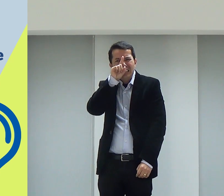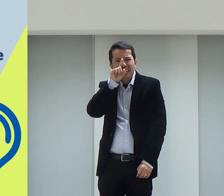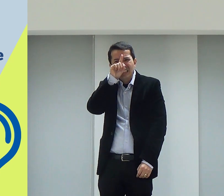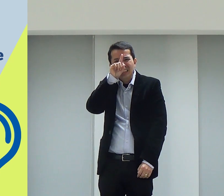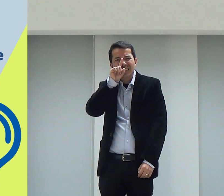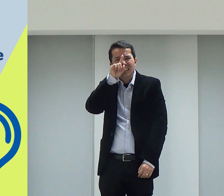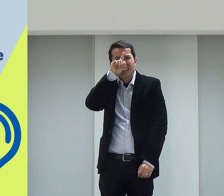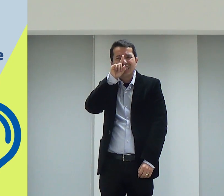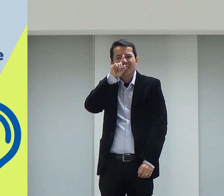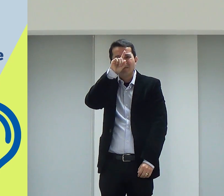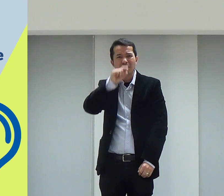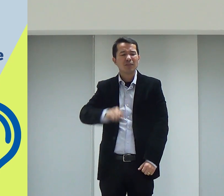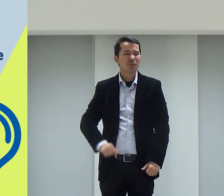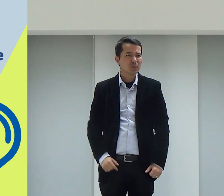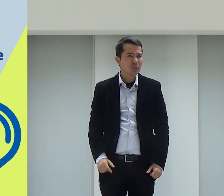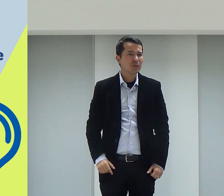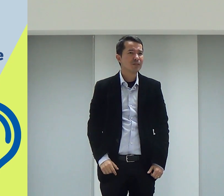E isso é tão perigoso, né gente?